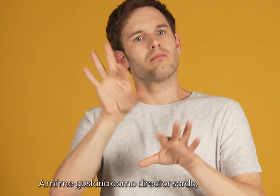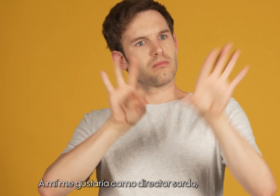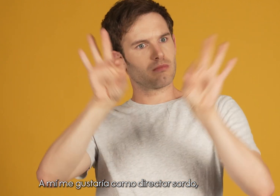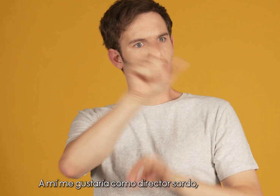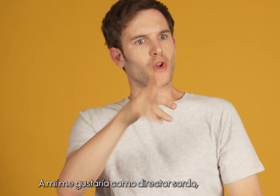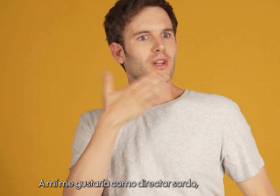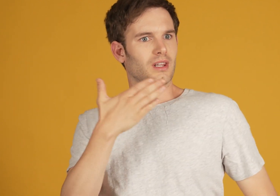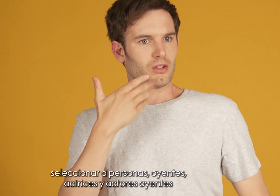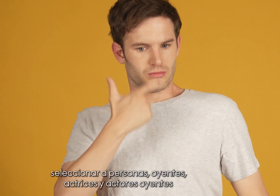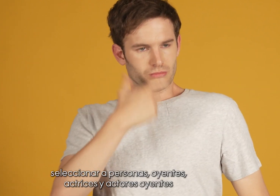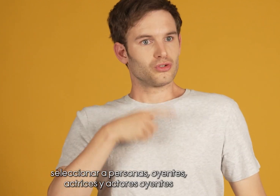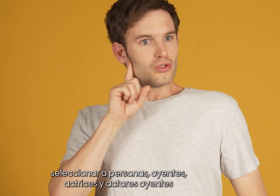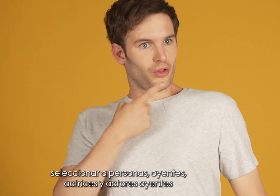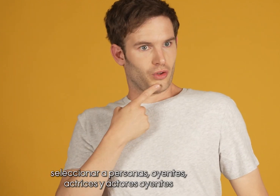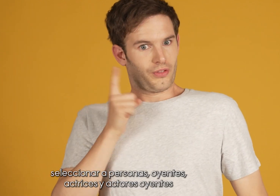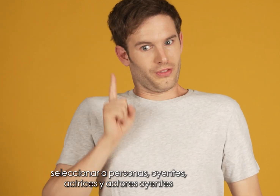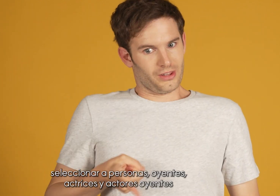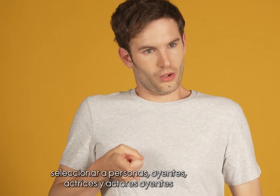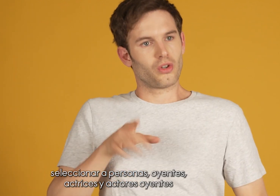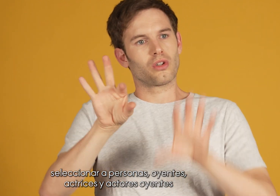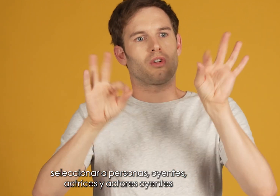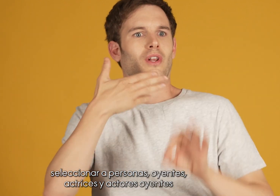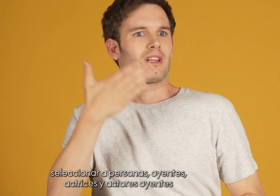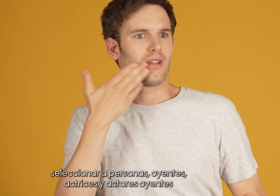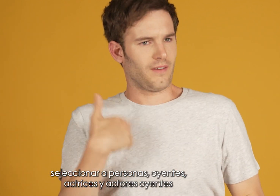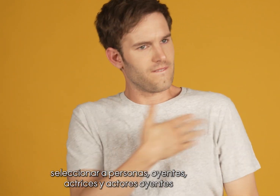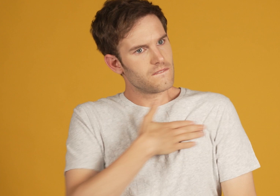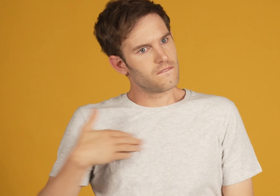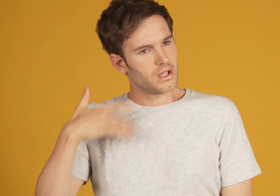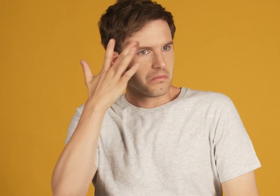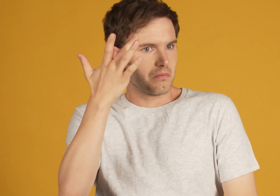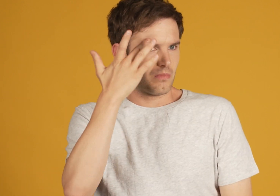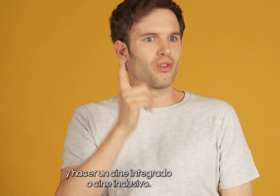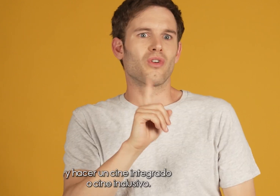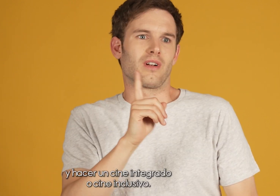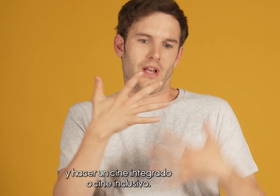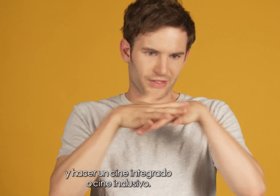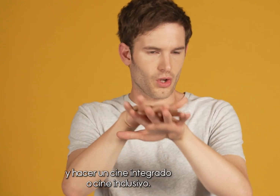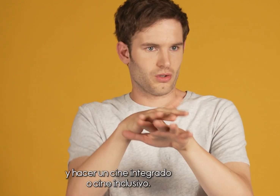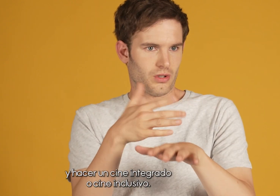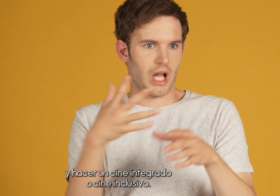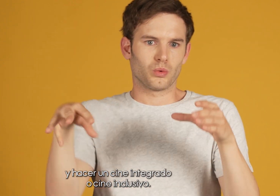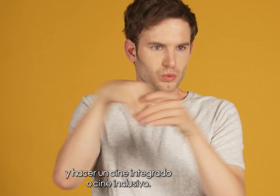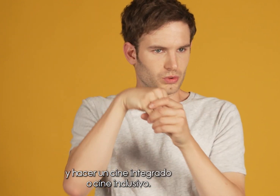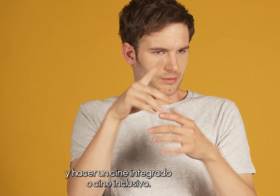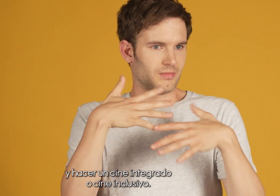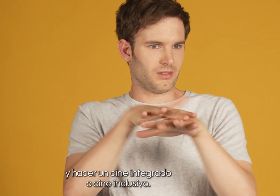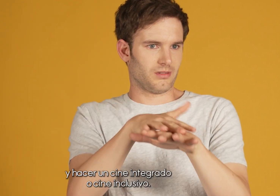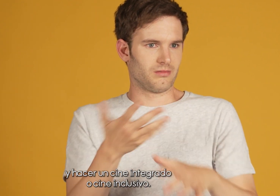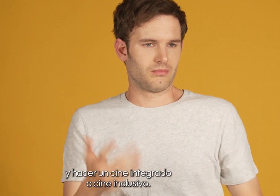sordo, seleccionar a personas oyentes, actrices y actores oyentes y hacer un cine integrado, un cine